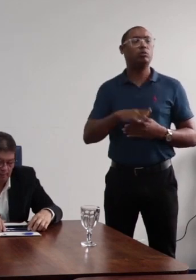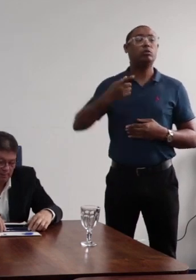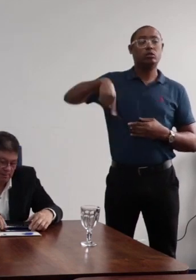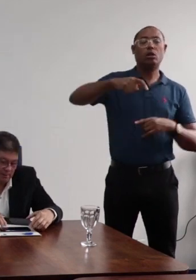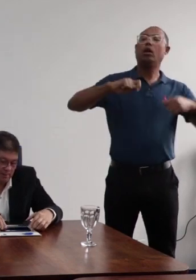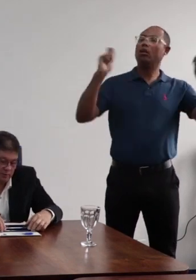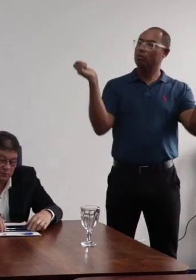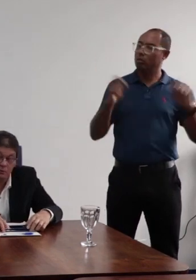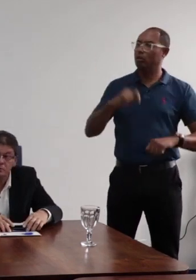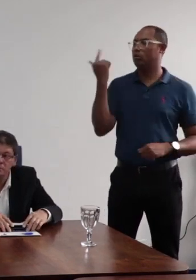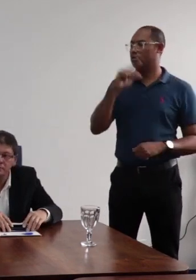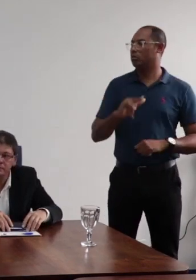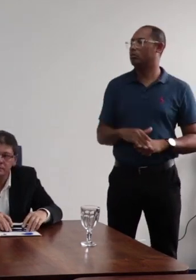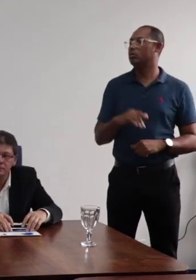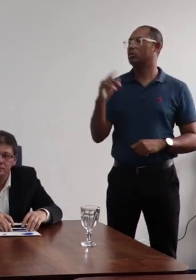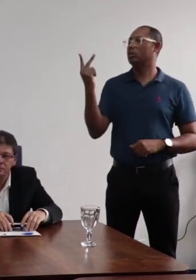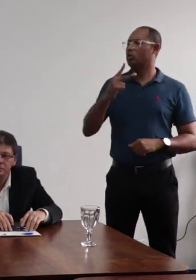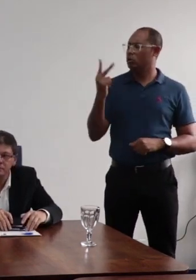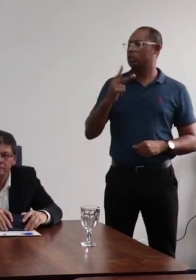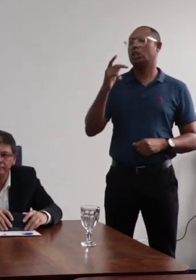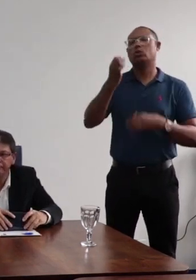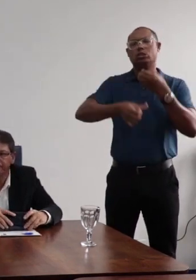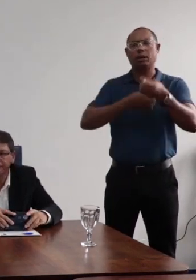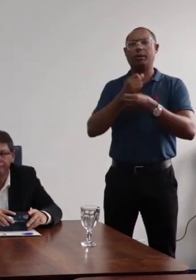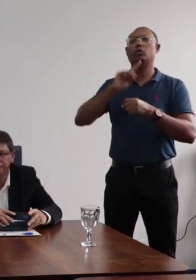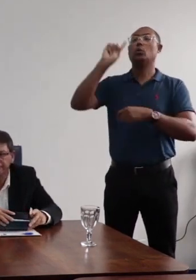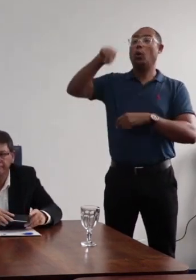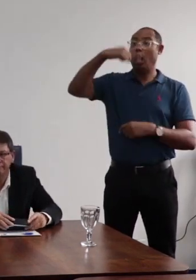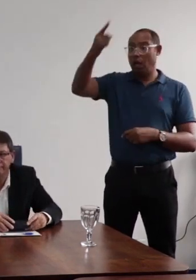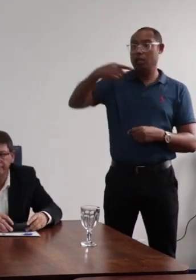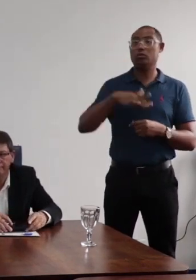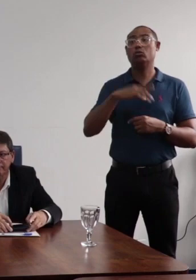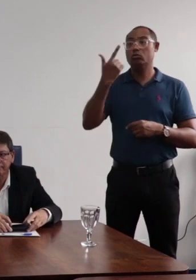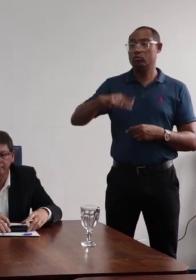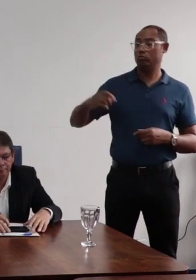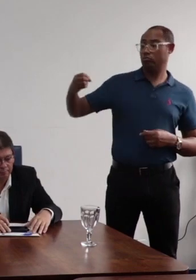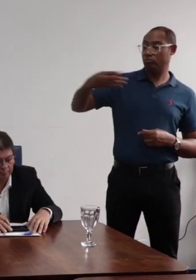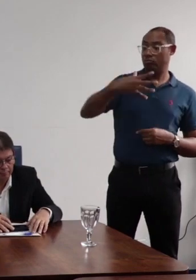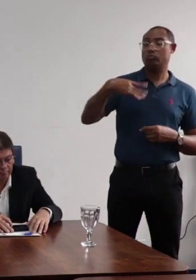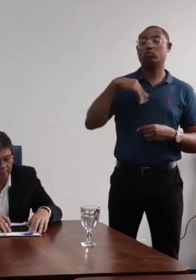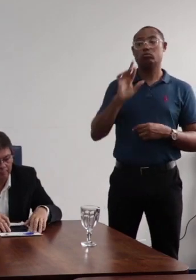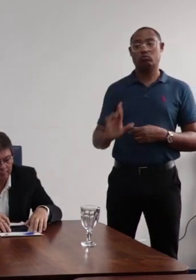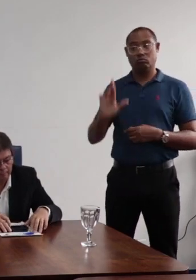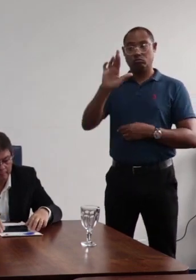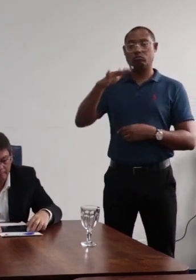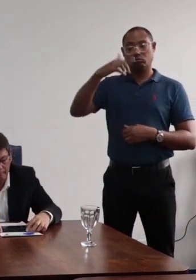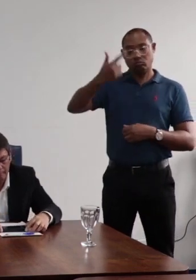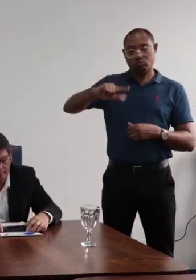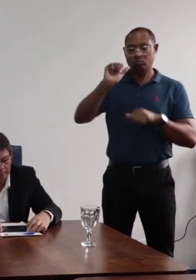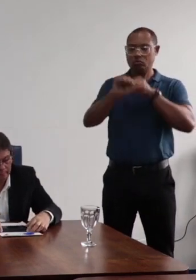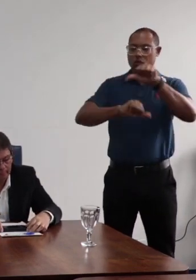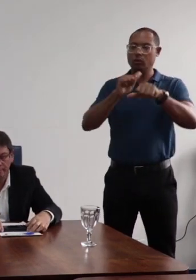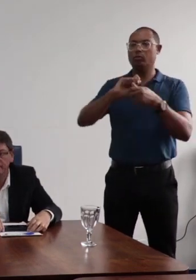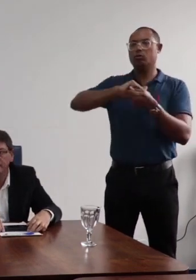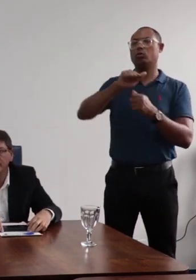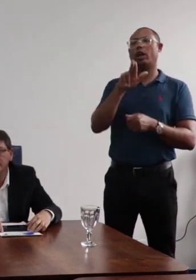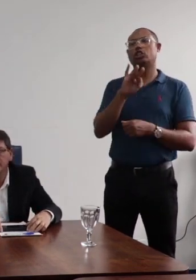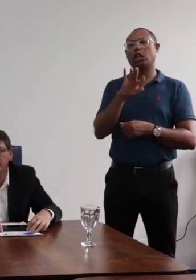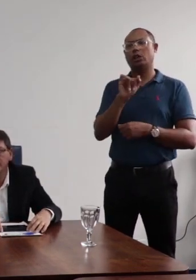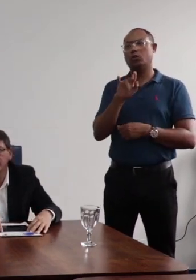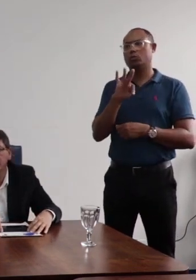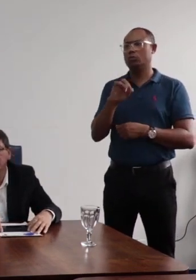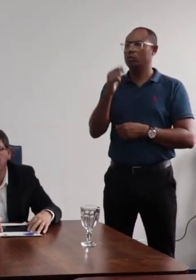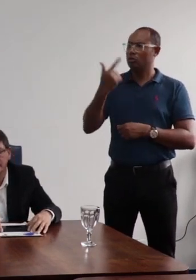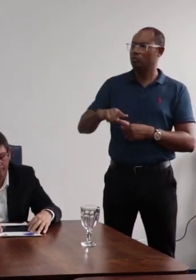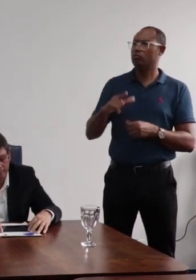possamos fazer no segundo semestre, no próximo ano, no novo reitorado, de revisão do nosso estatuto,